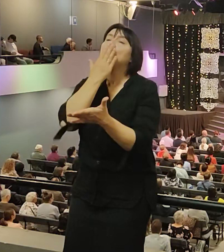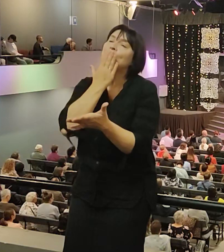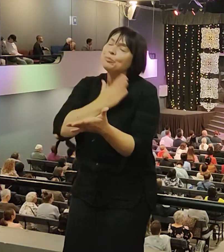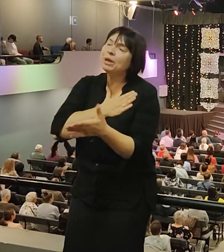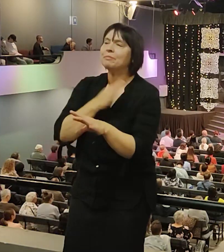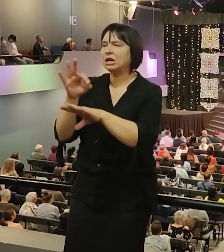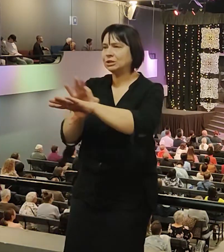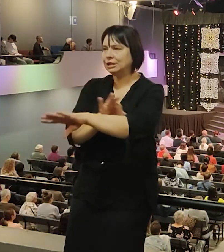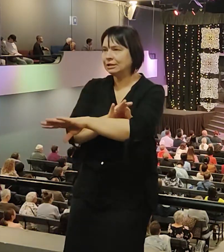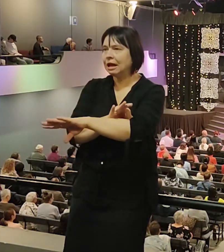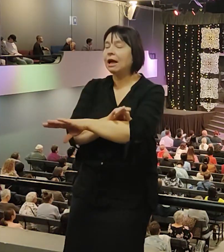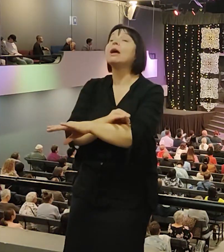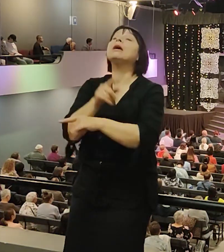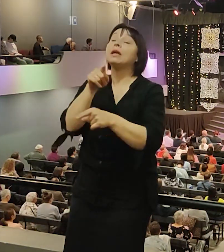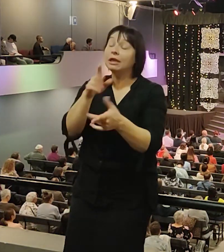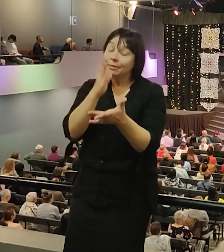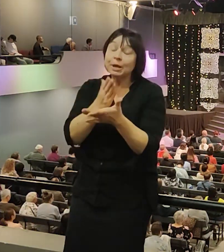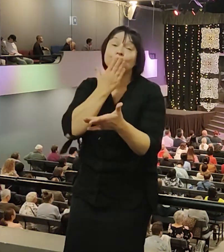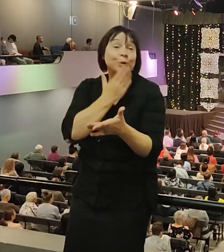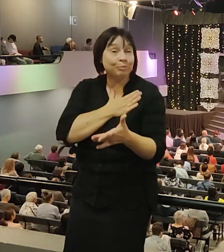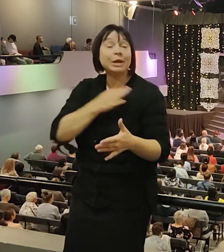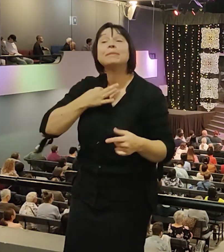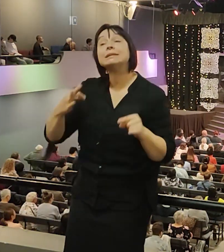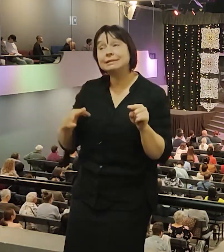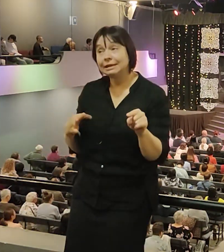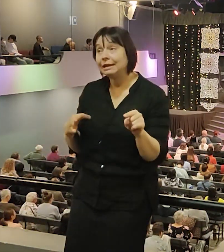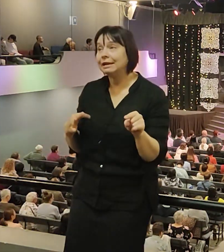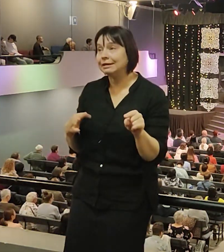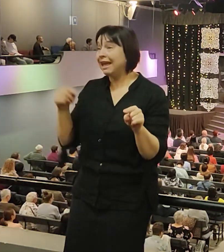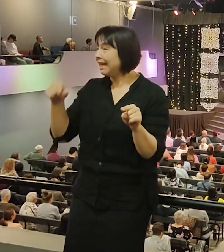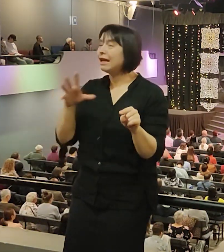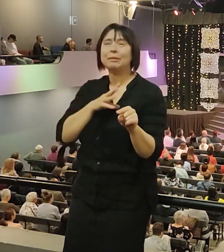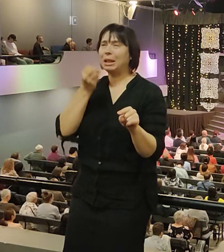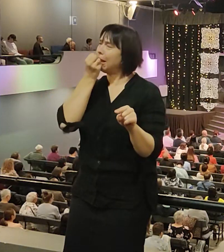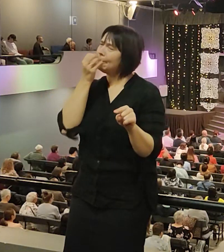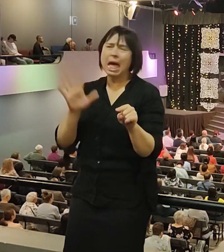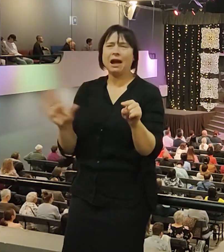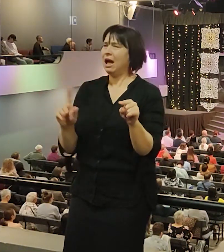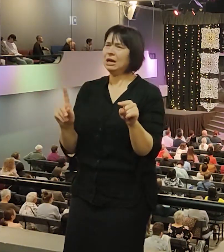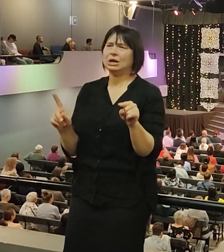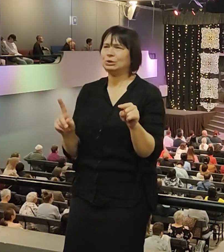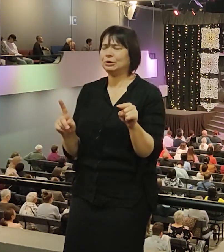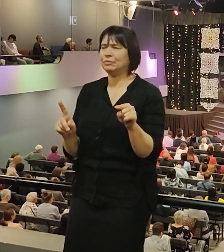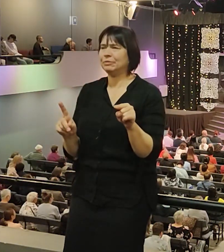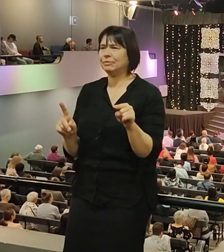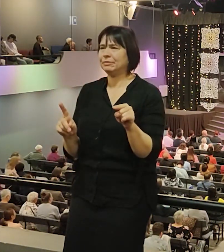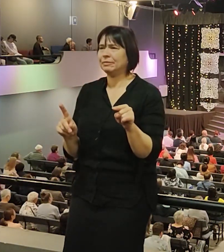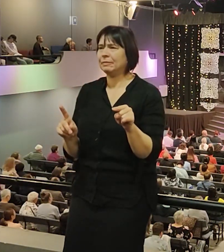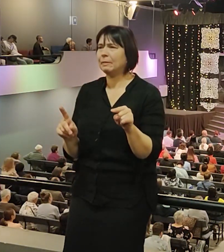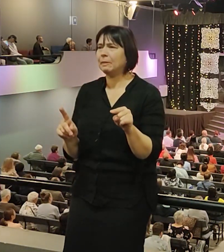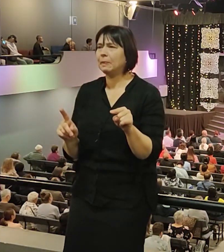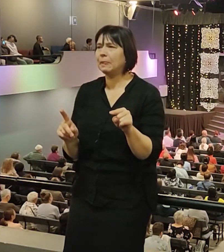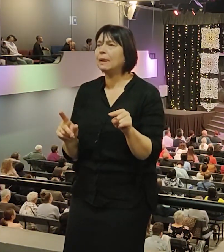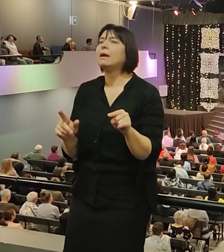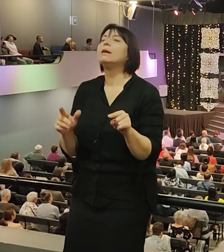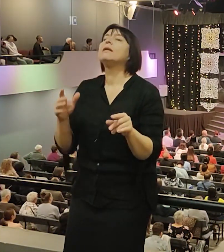поэтому у него был любимый сын. Это было нехорошо. Если вы кого-то хотите, чтобы ненавидели,